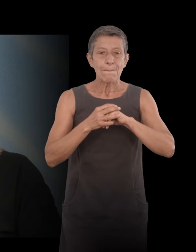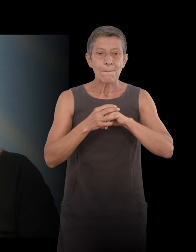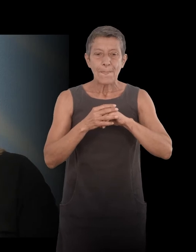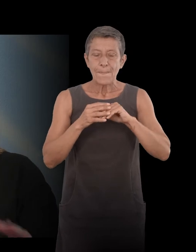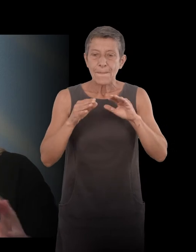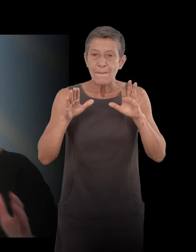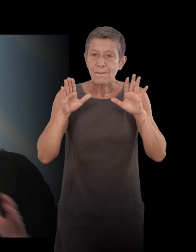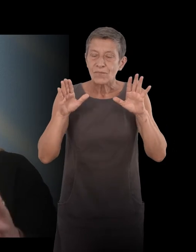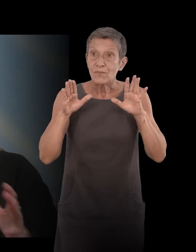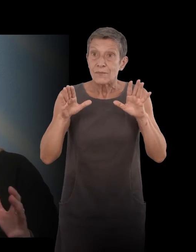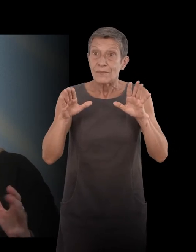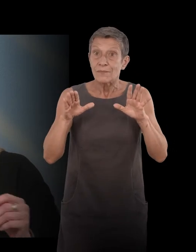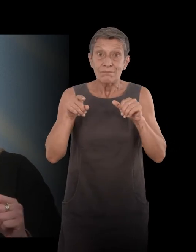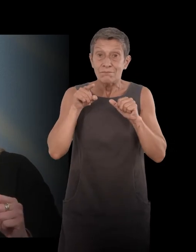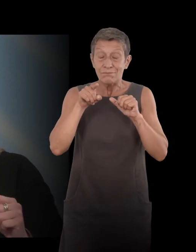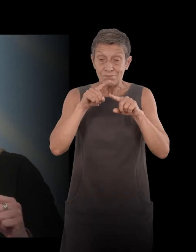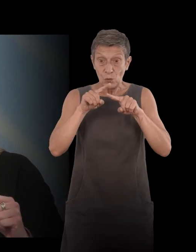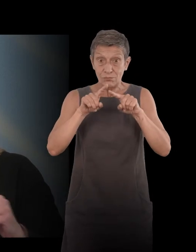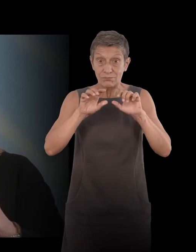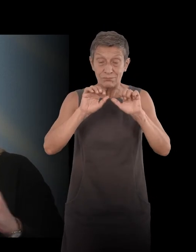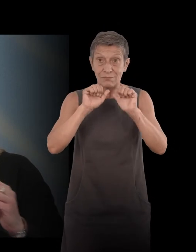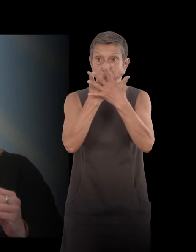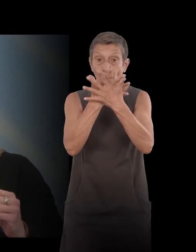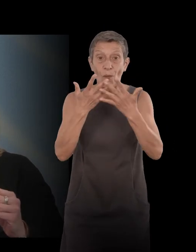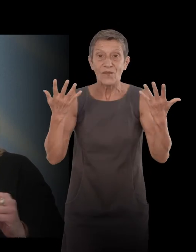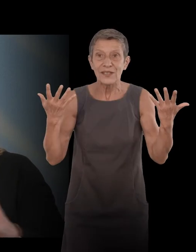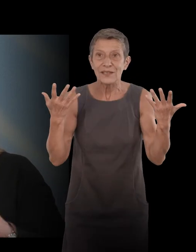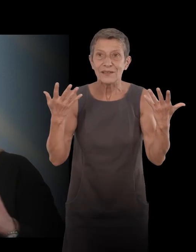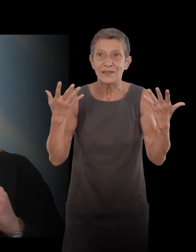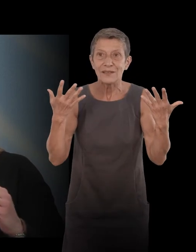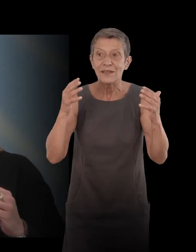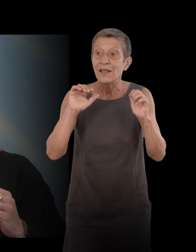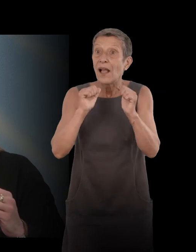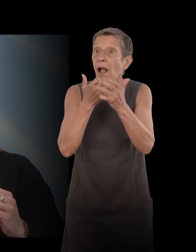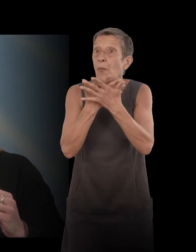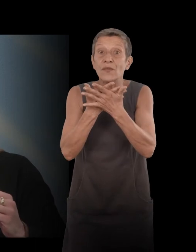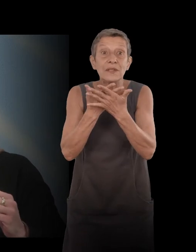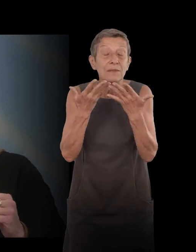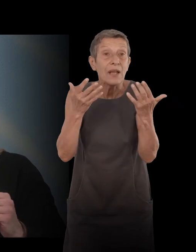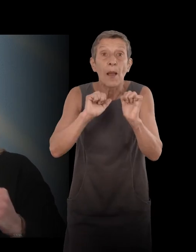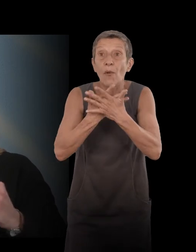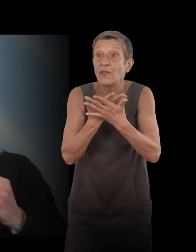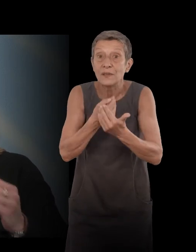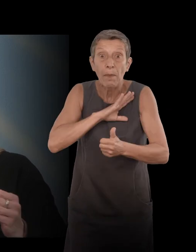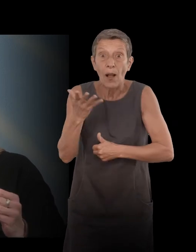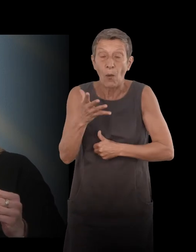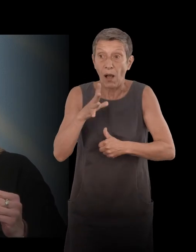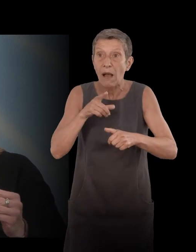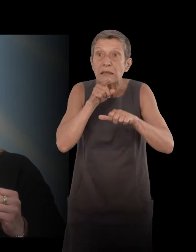you improvise quelque chose qui vient aussi du silence qui se passe, si j'ai bien compris, et